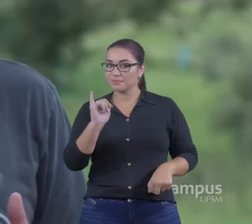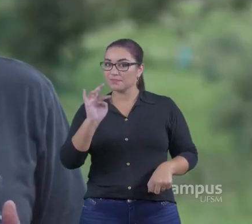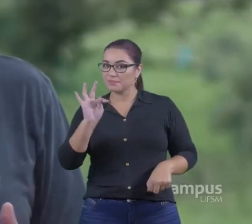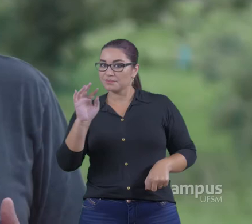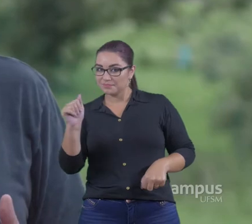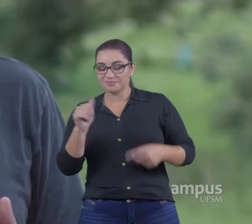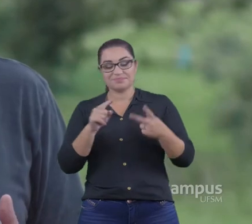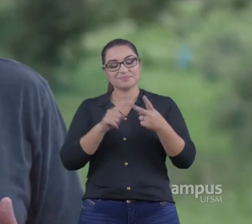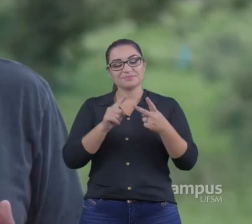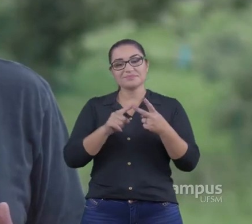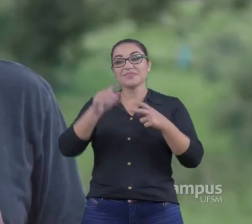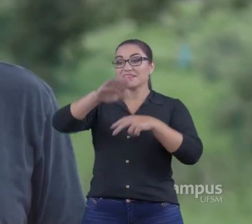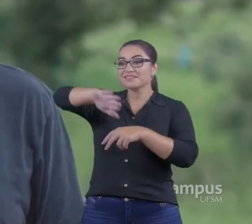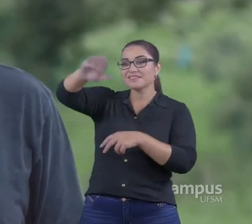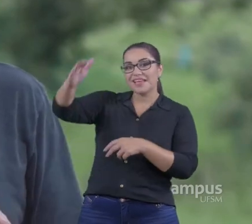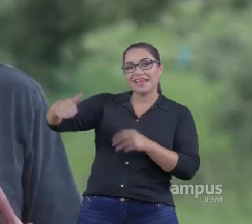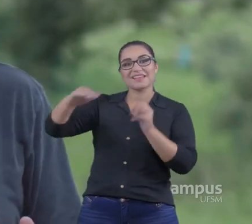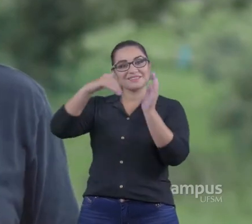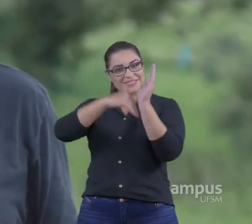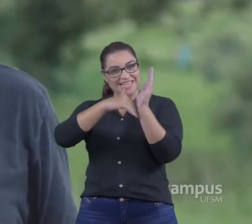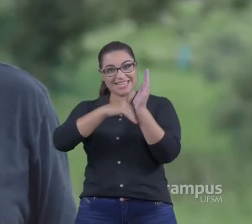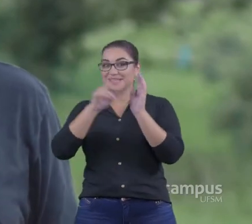serra Do segredo Especialmente Essas duas